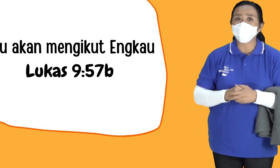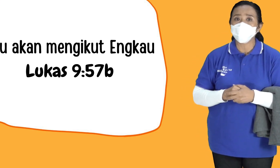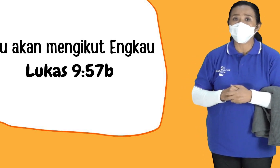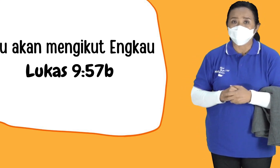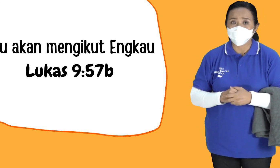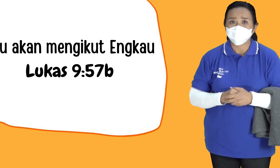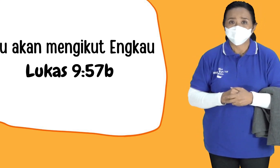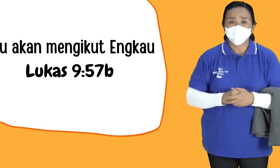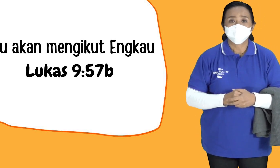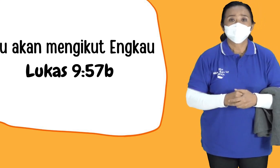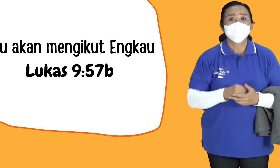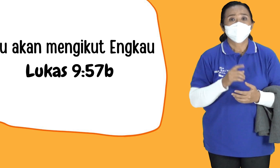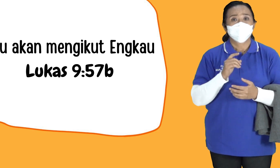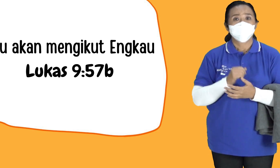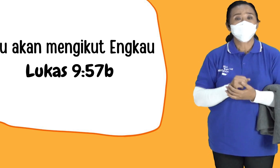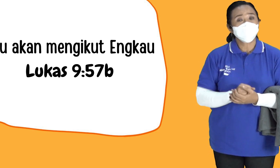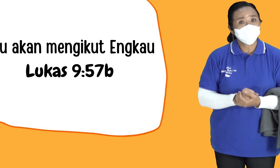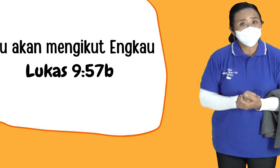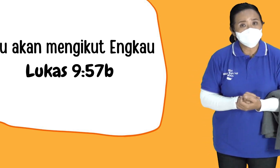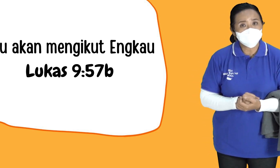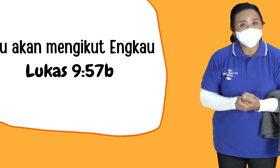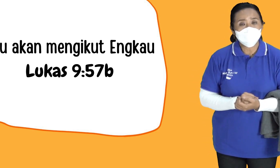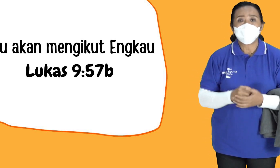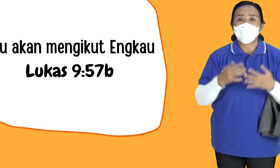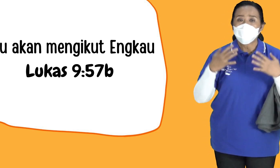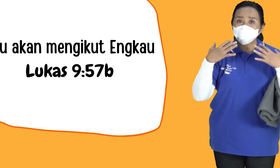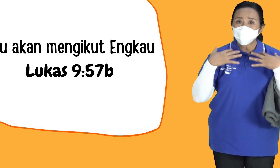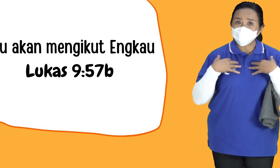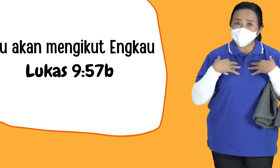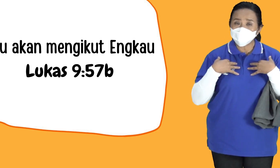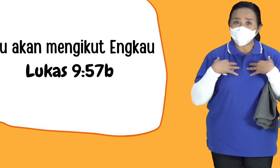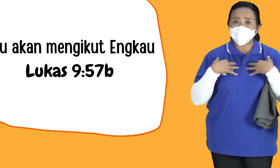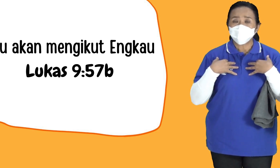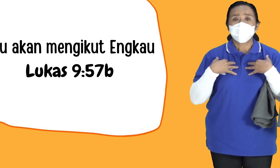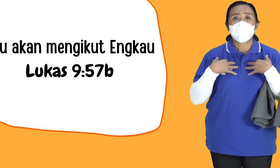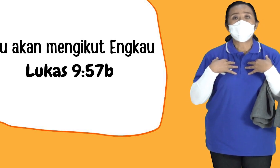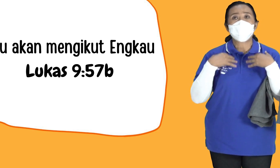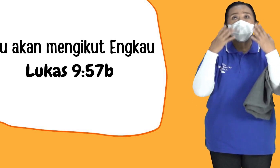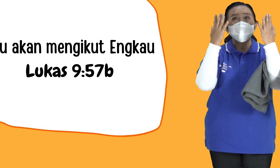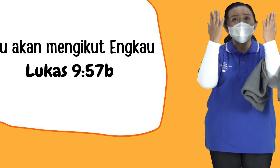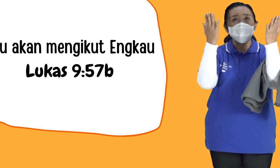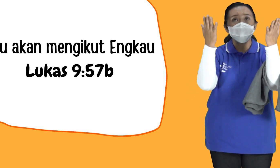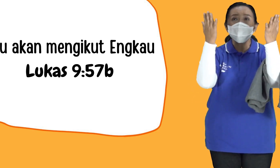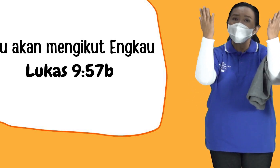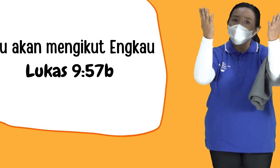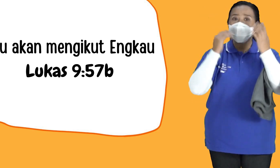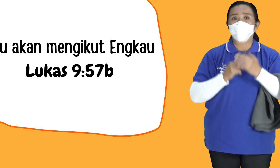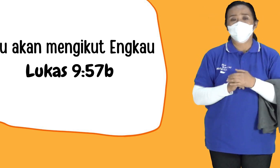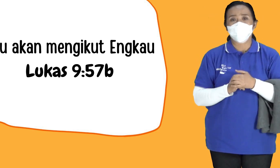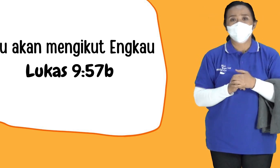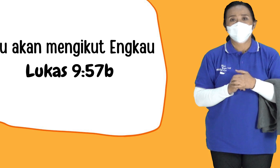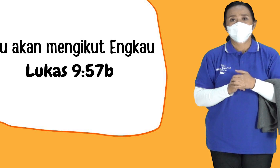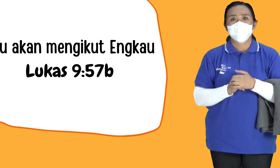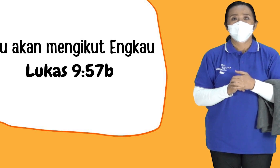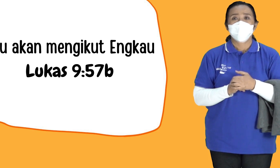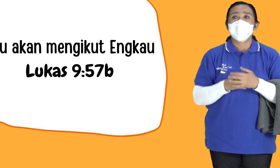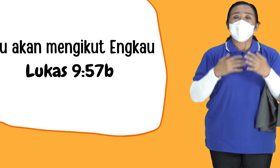57B Bunyinya Demikian Aku Akan Mengikut Engkau